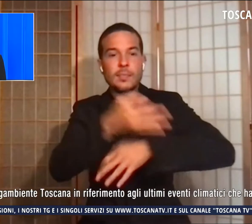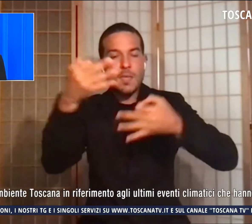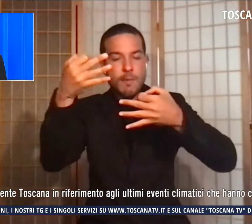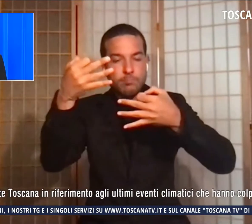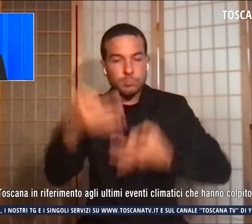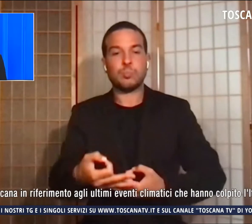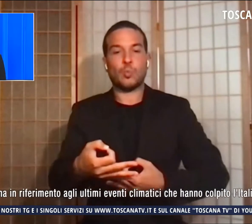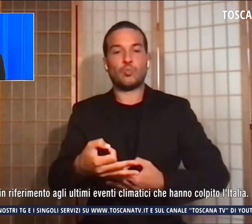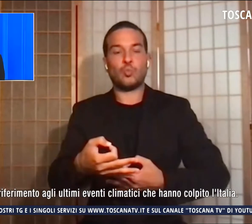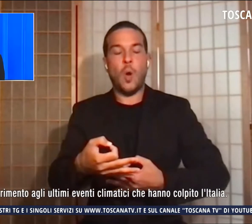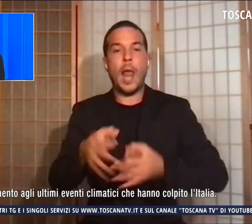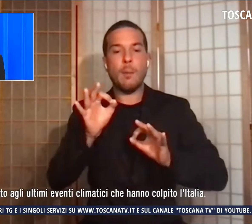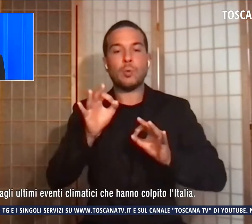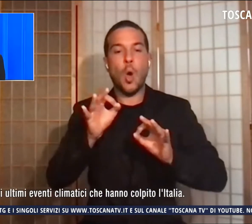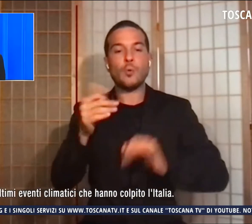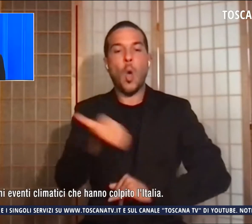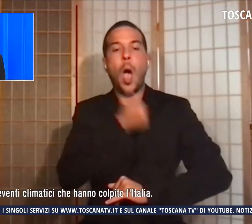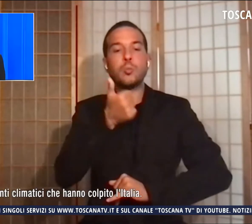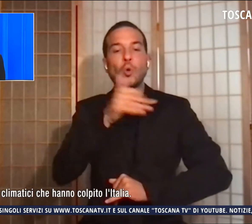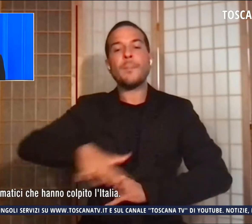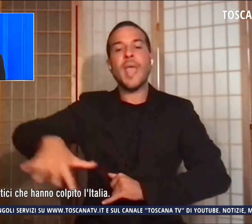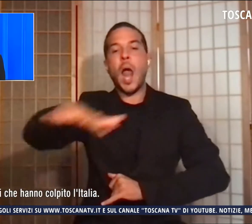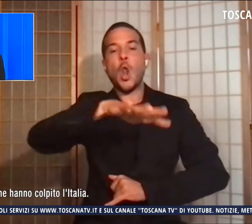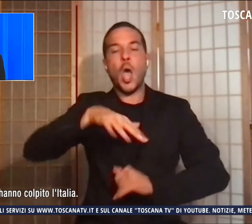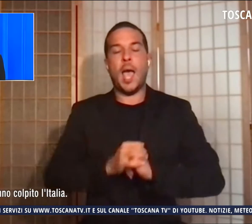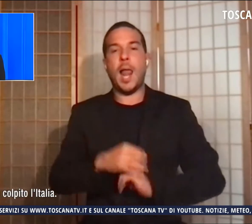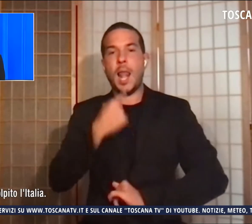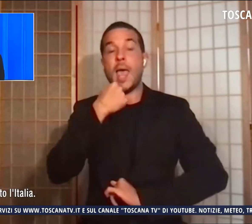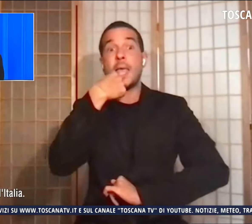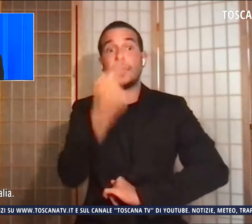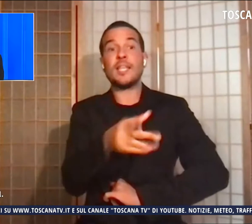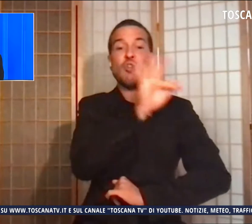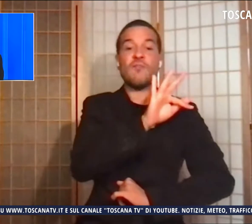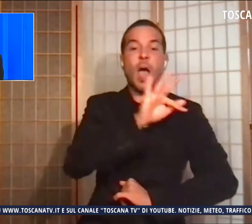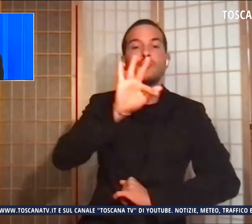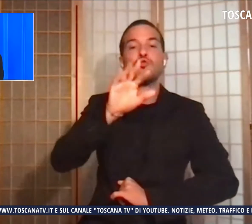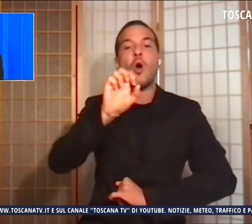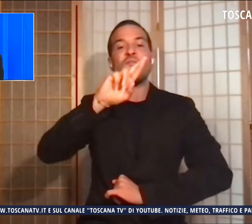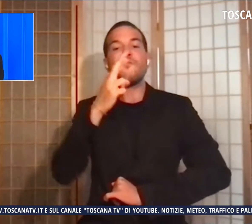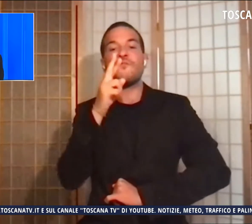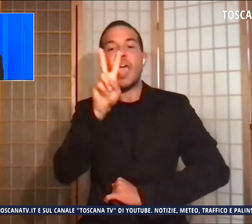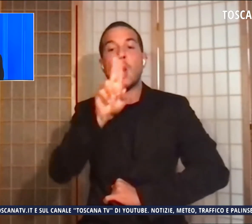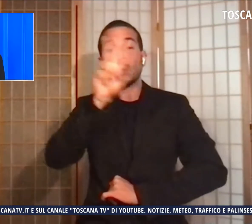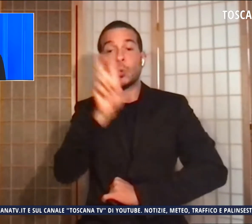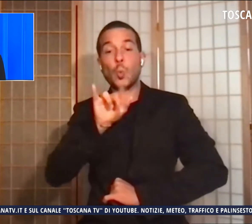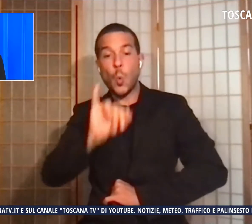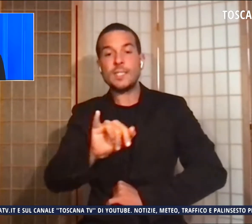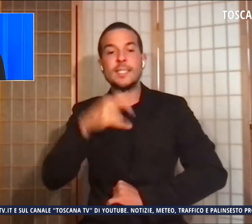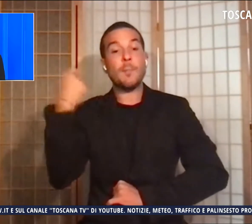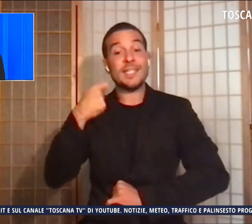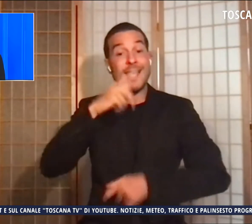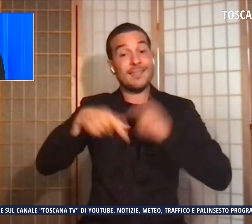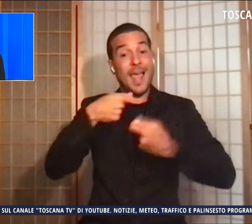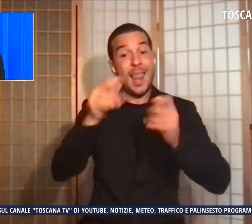locali. E' quanto dichiarato da Fausto Ferruzzi, presidente di Lega Ambiente della Toscana.